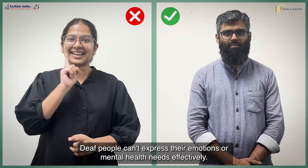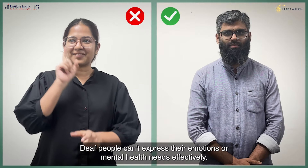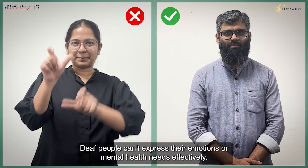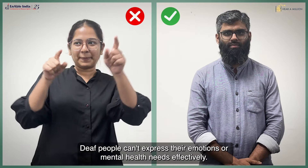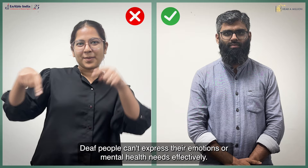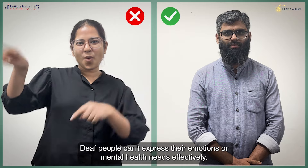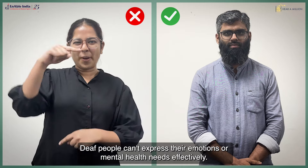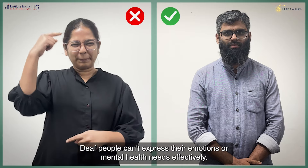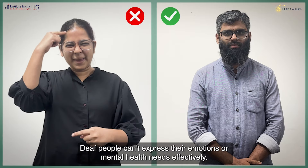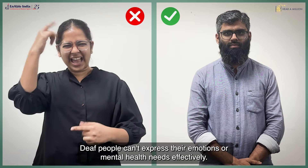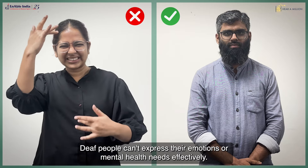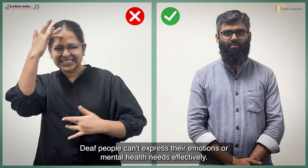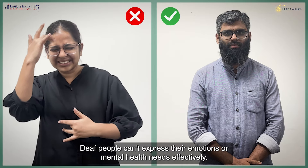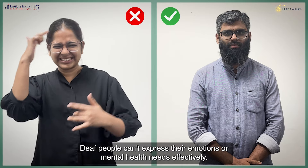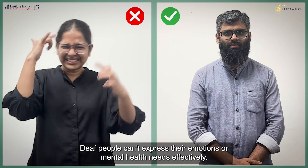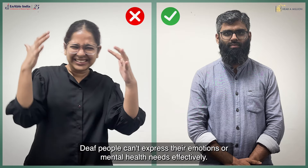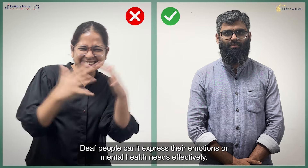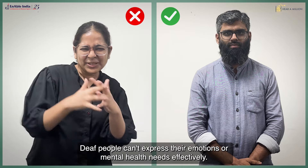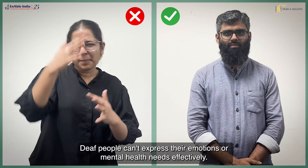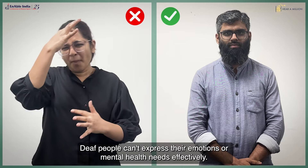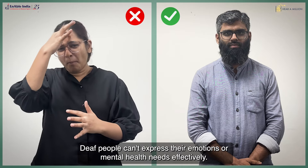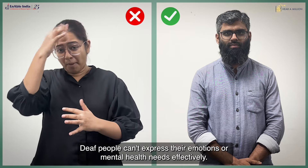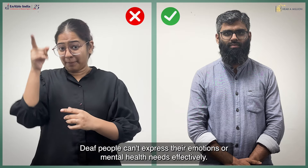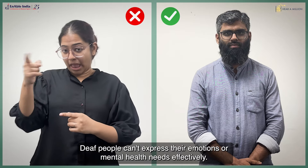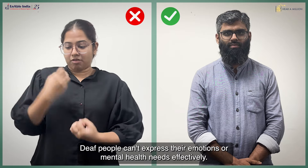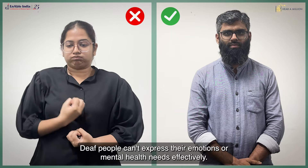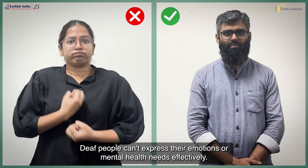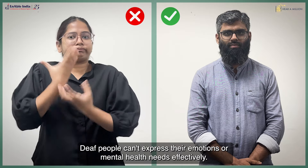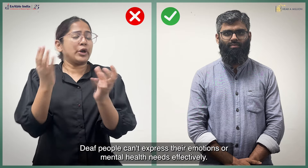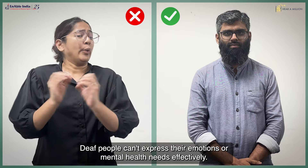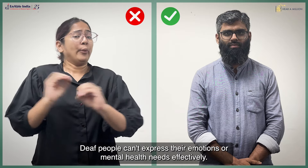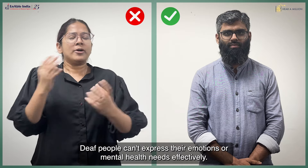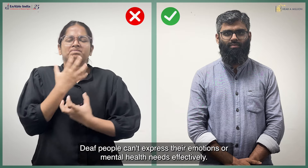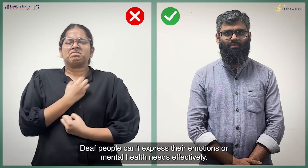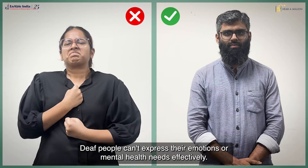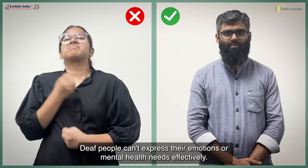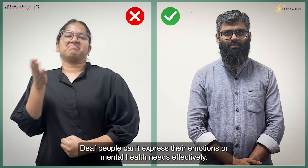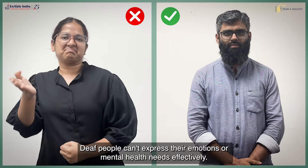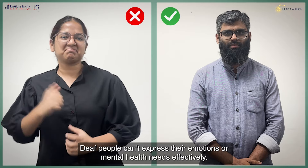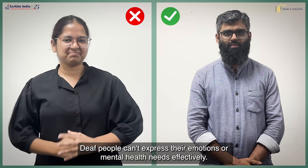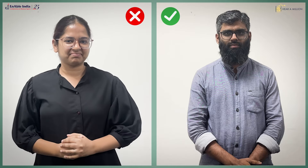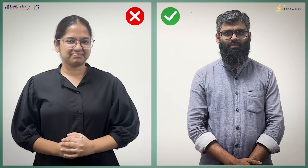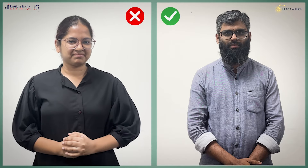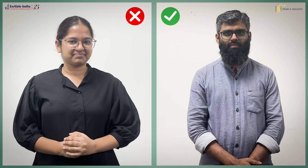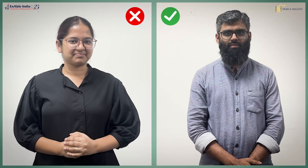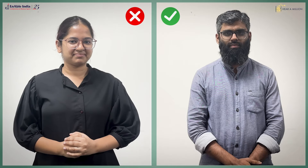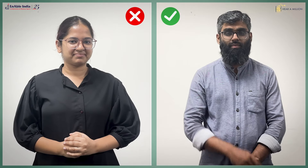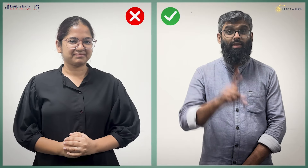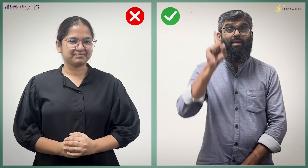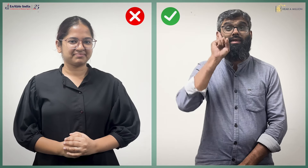बधिर लोग अपनी भावनाओं या मानसिक स्वास्ते आवशक्ताओं को प्रभावी ढंग से व्यक्त नहीं कर सकते हैं